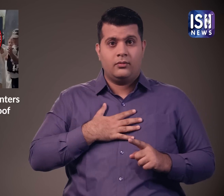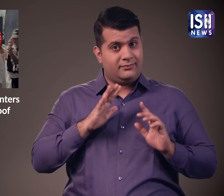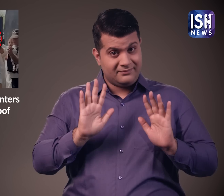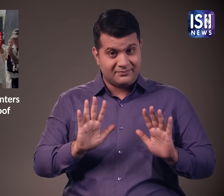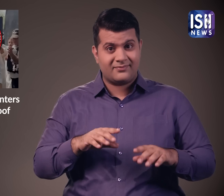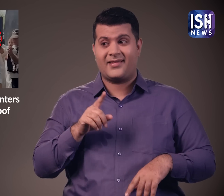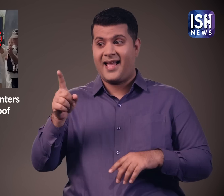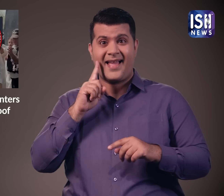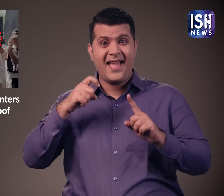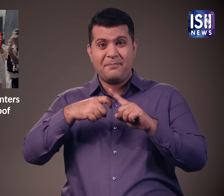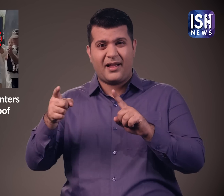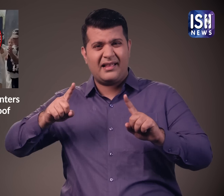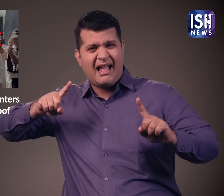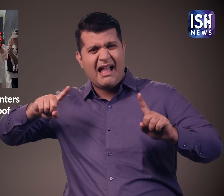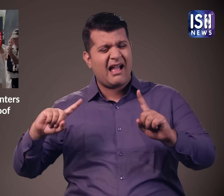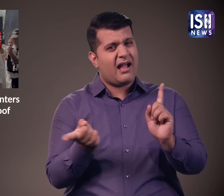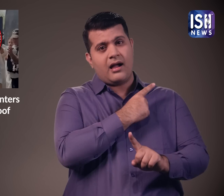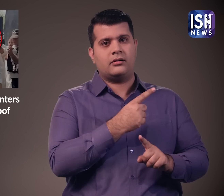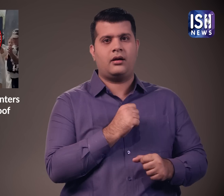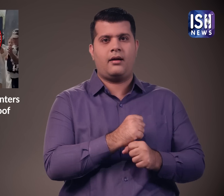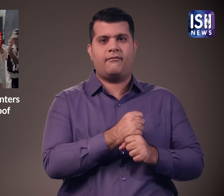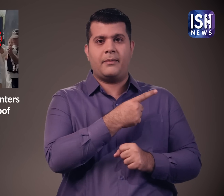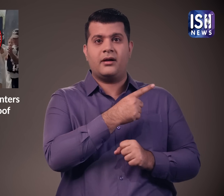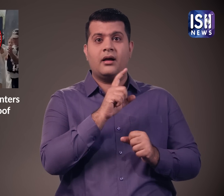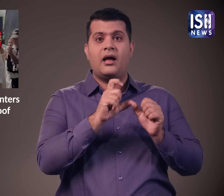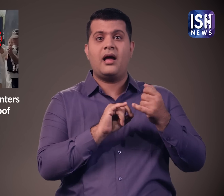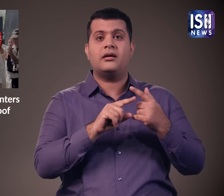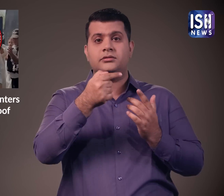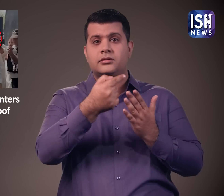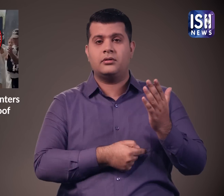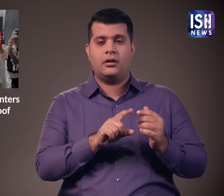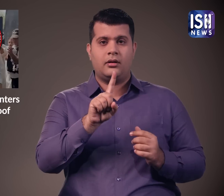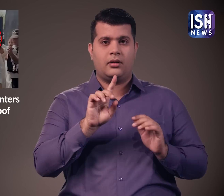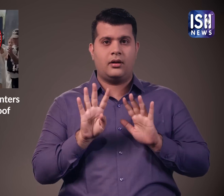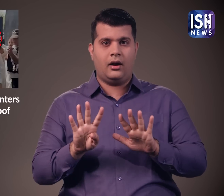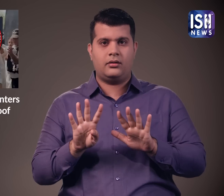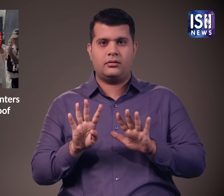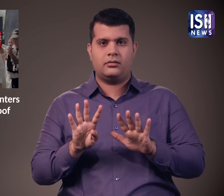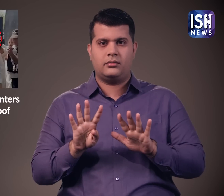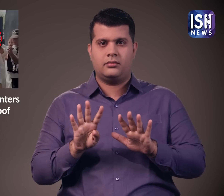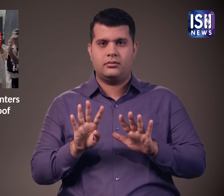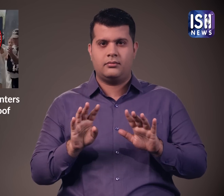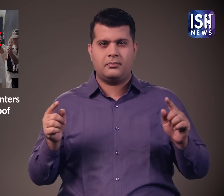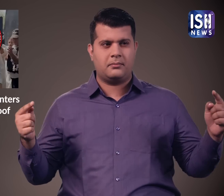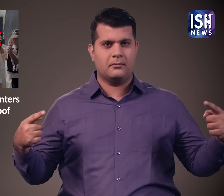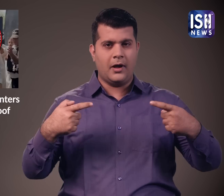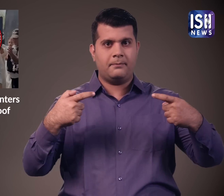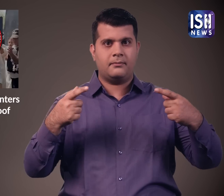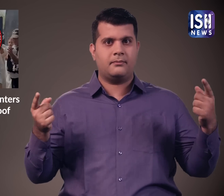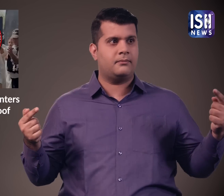ओ ये बहुत है इमरान खान खुद 19 मामलों में याचिका करता है जो सरकार के खिलाफ दायर किये गए है